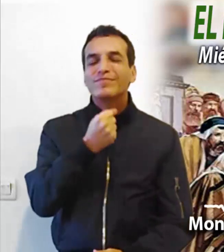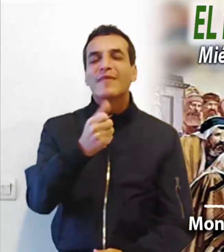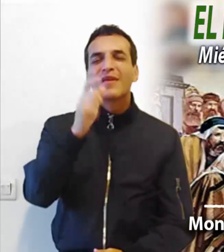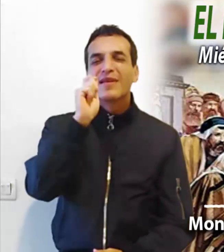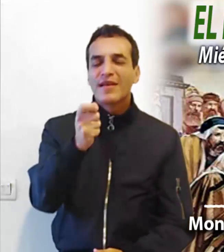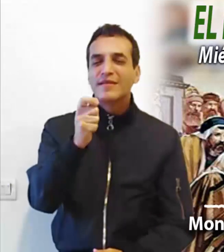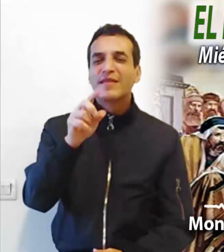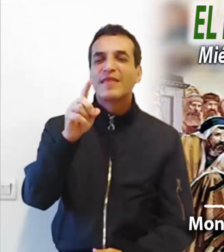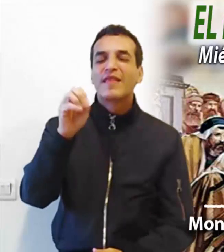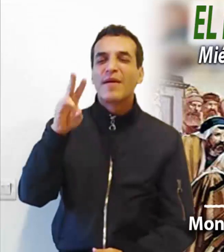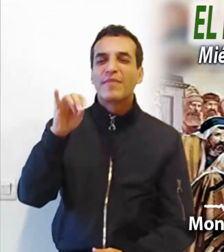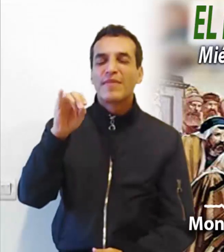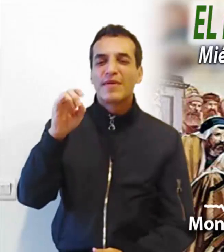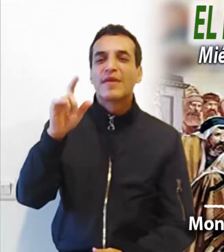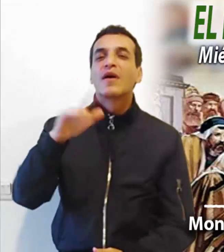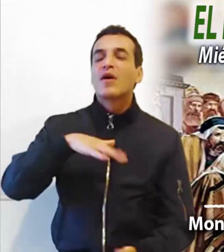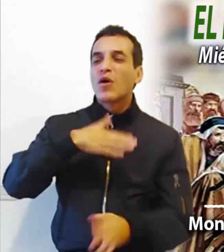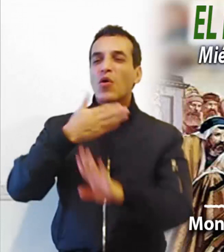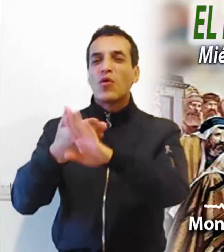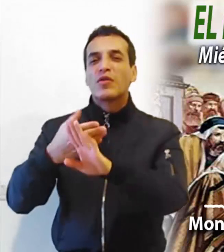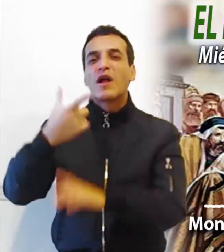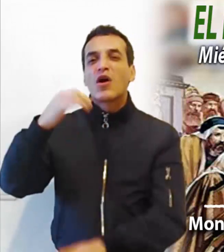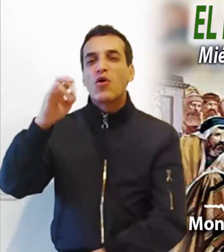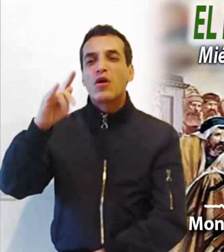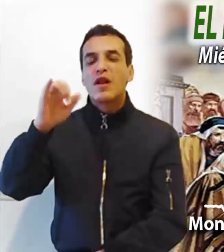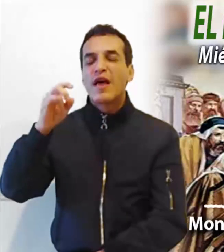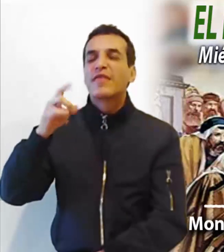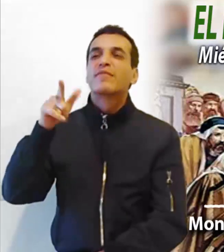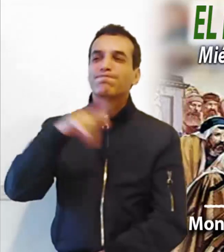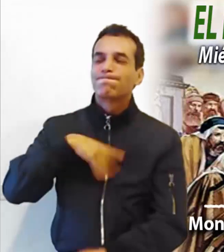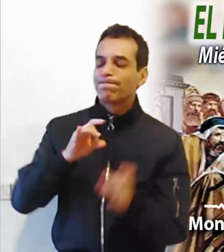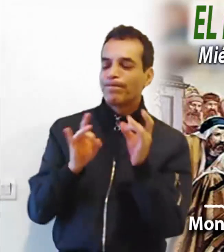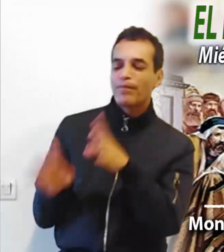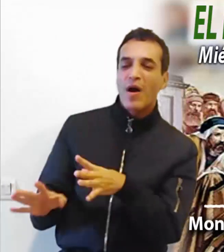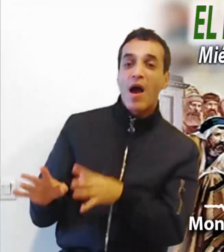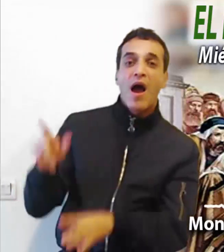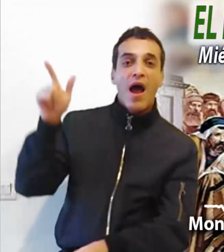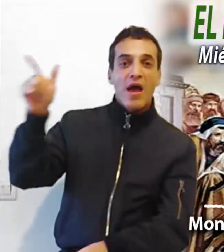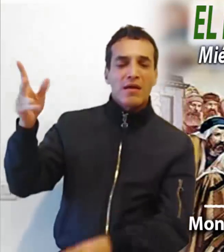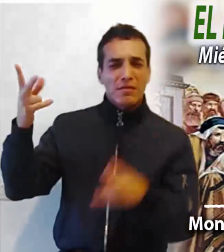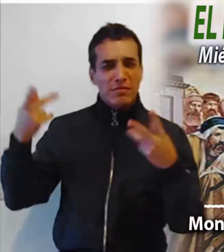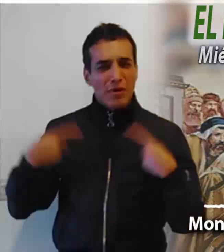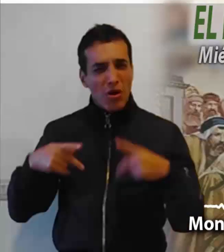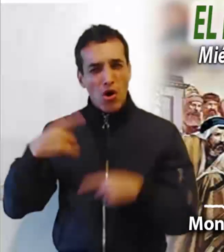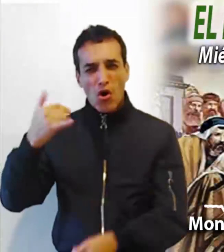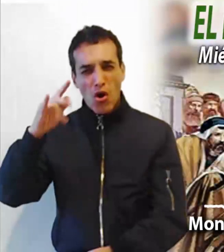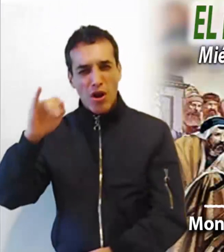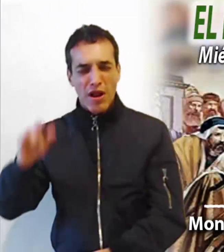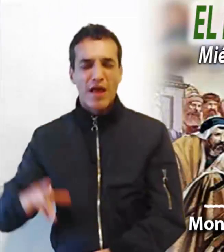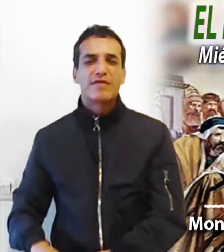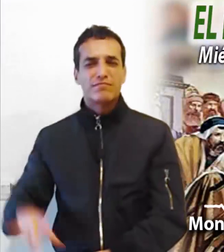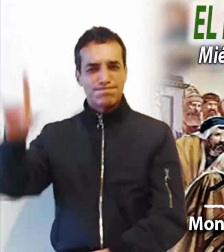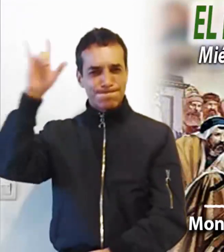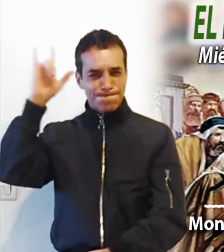David derrota a Goliat con tan solo una onda, mientras el gigantón, armado de